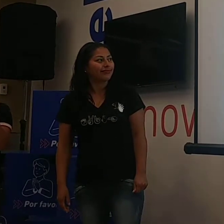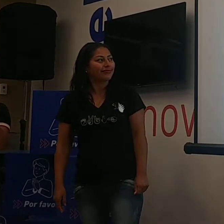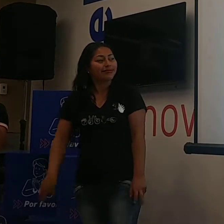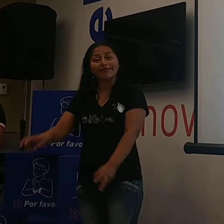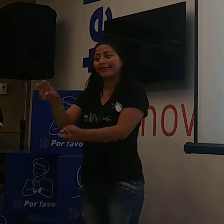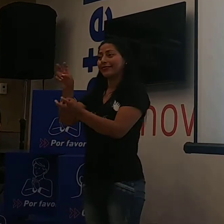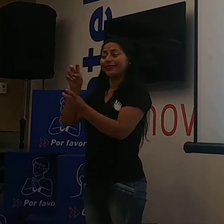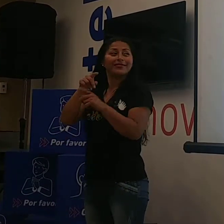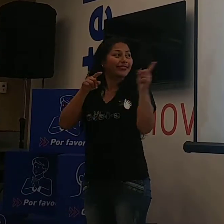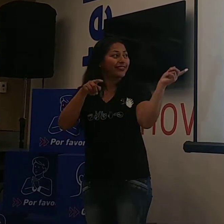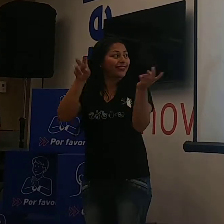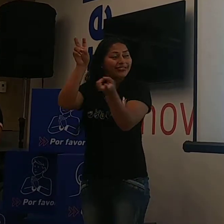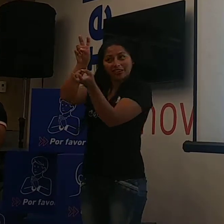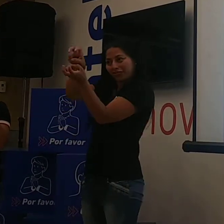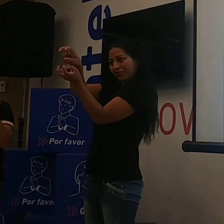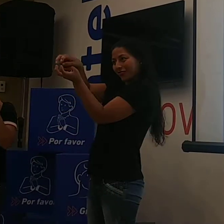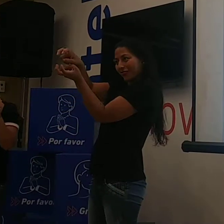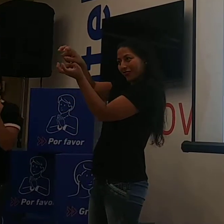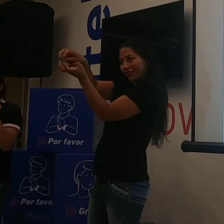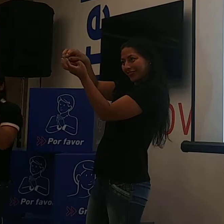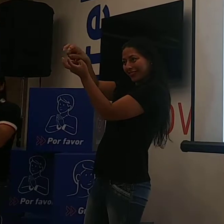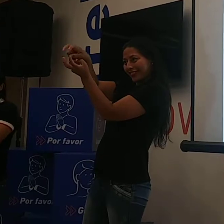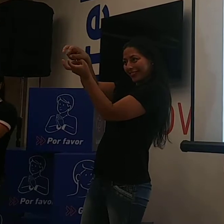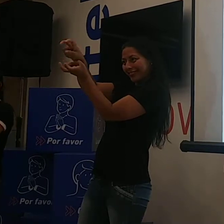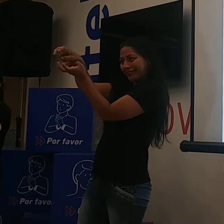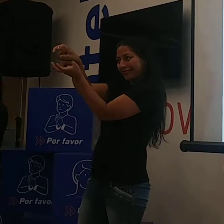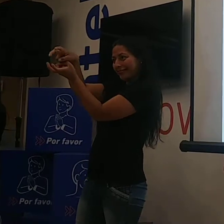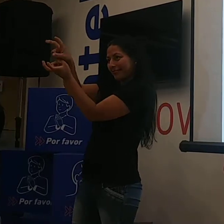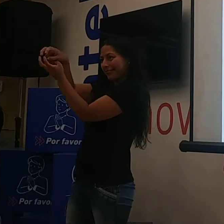Uy Están usando Red